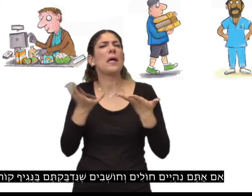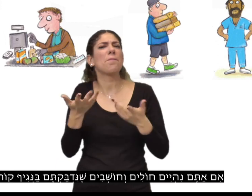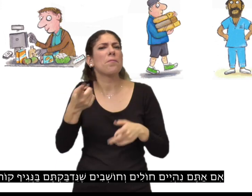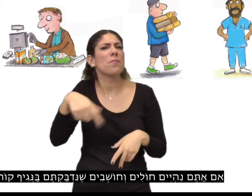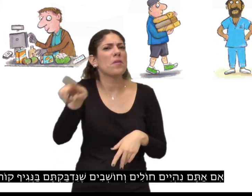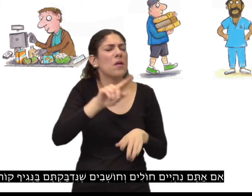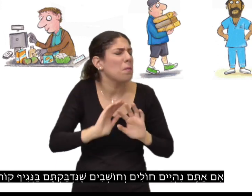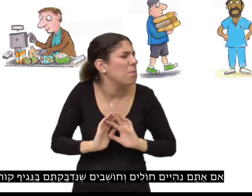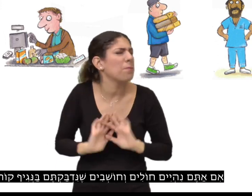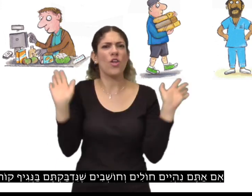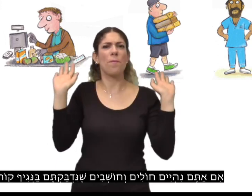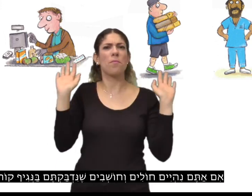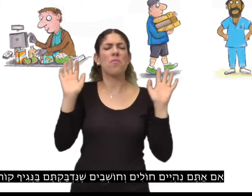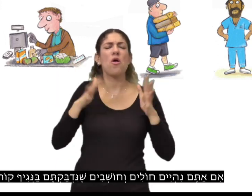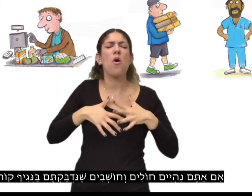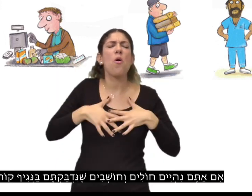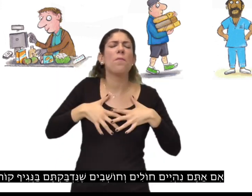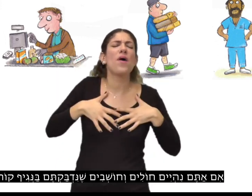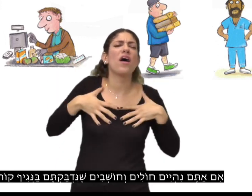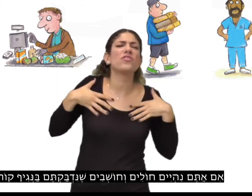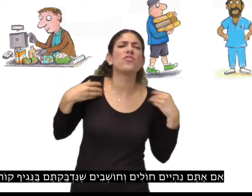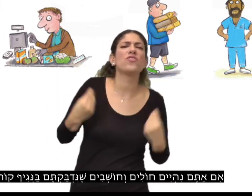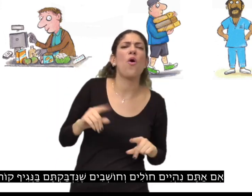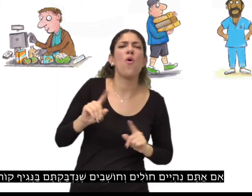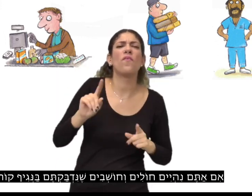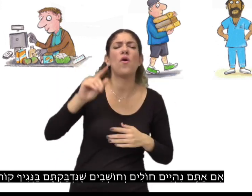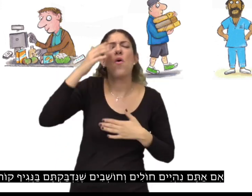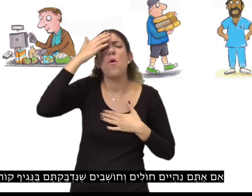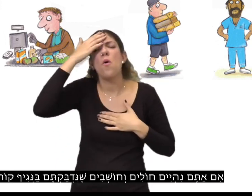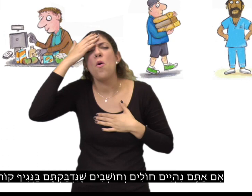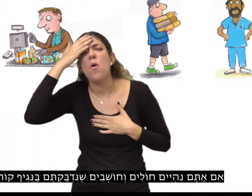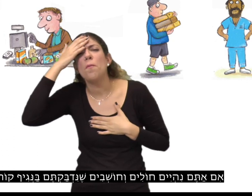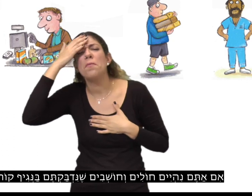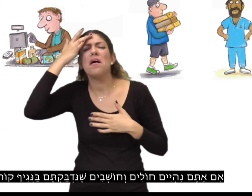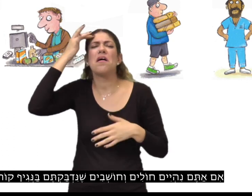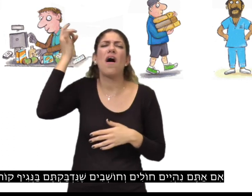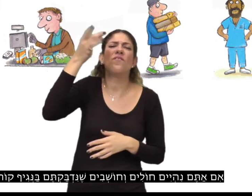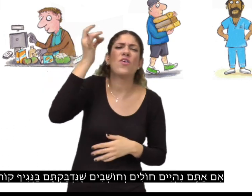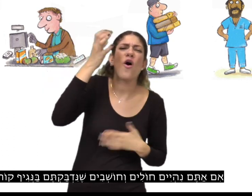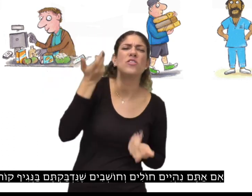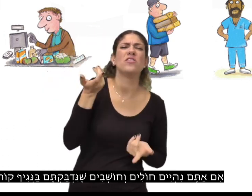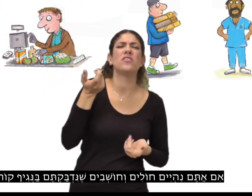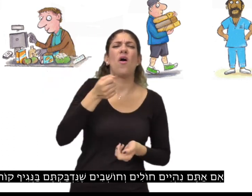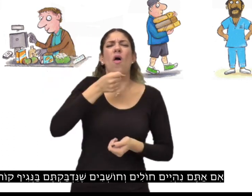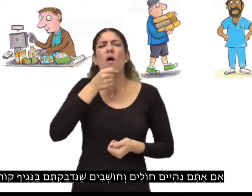אם אתם נהיים חולים וחושבים שאולי נדבקתם